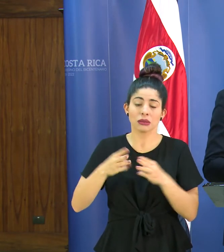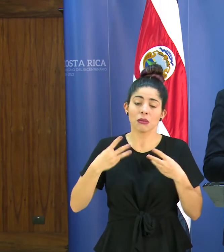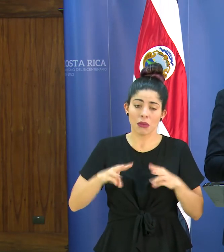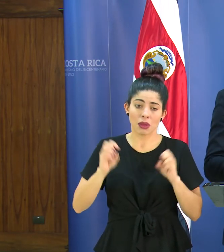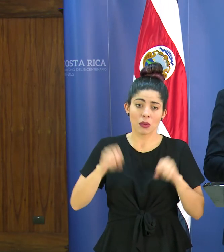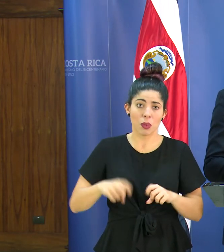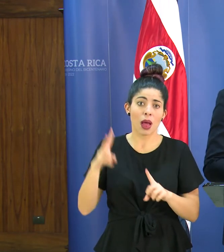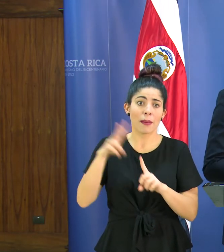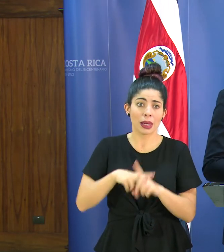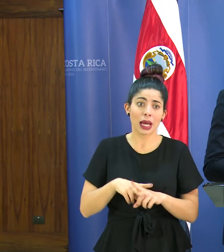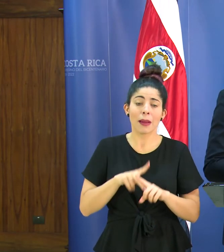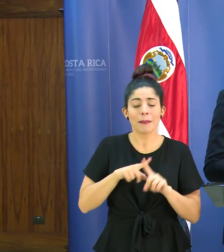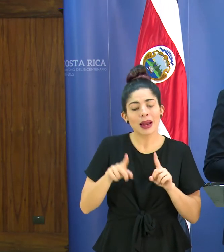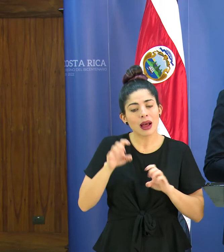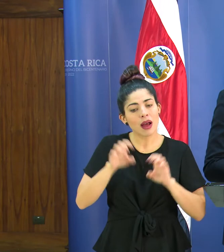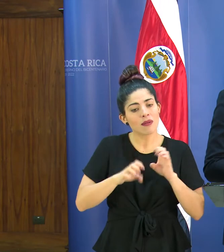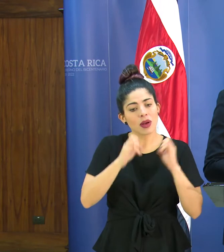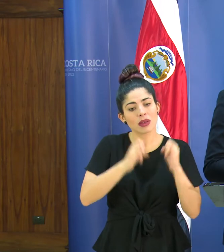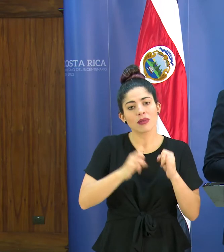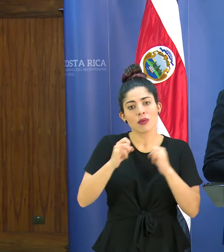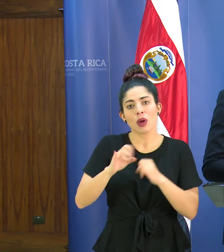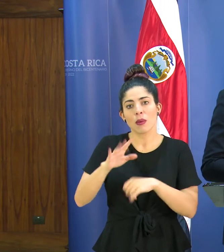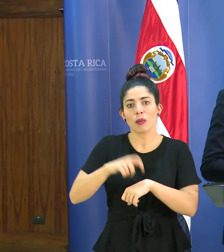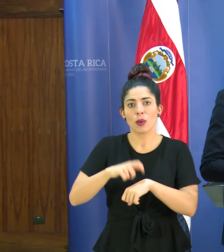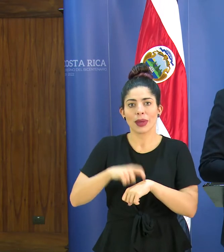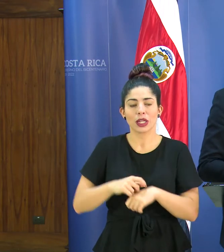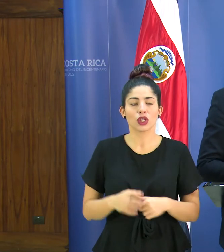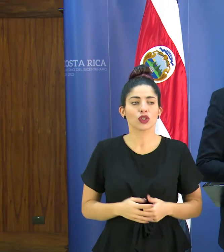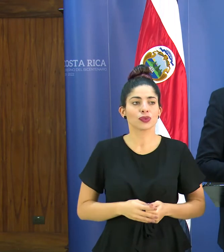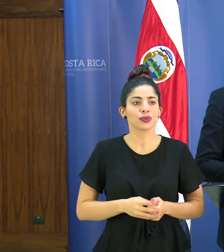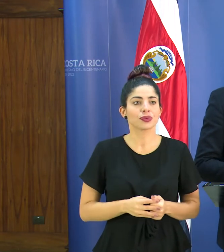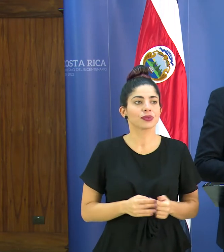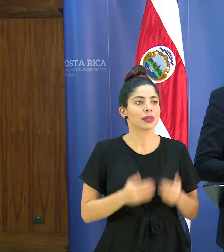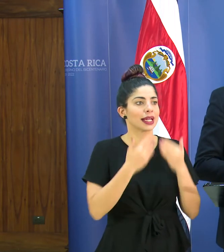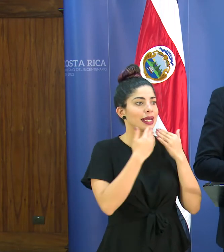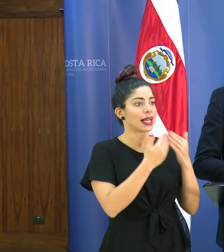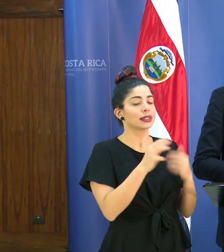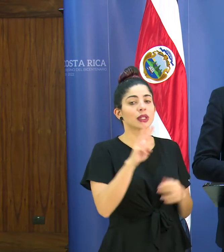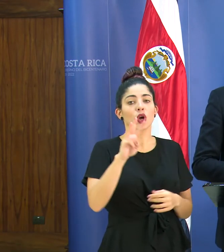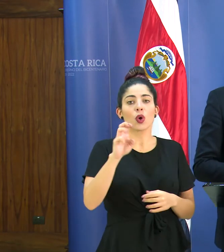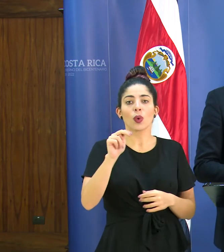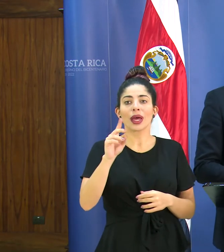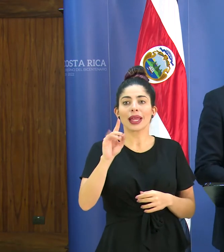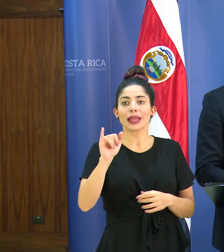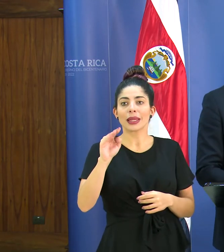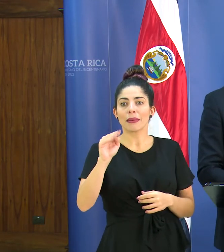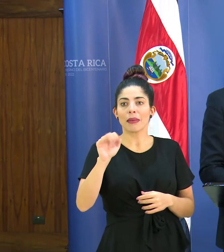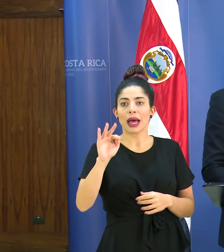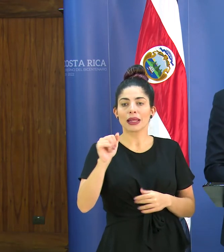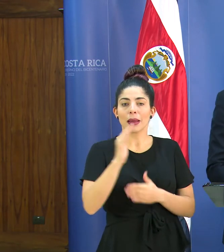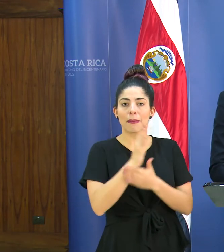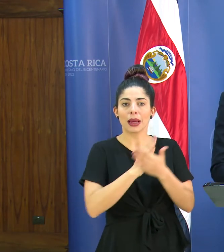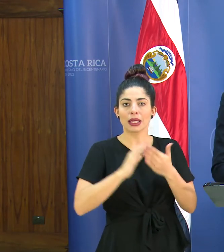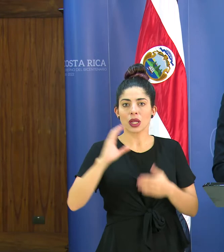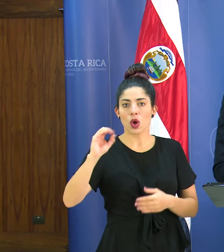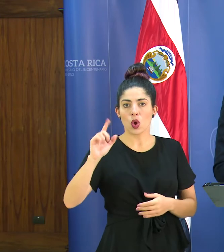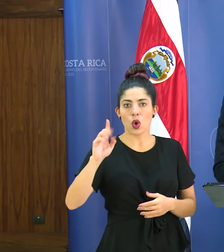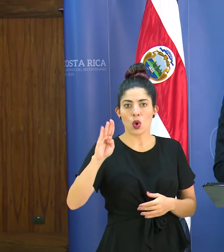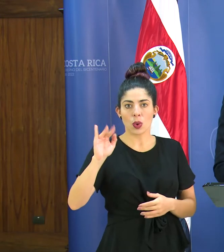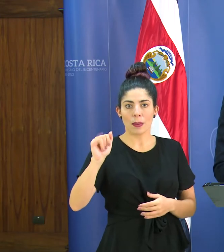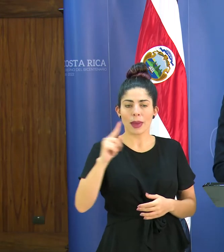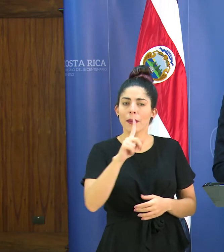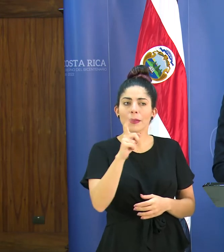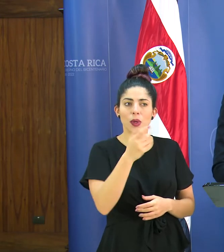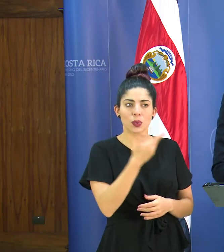pueden tomar pero eso hay que evaluarlo en cada momento muchas gracias Wendy Mata Noticias Colombia su consulta por favor